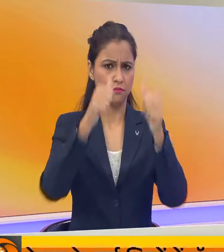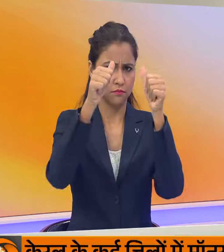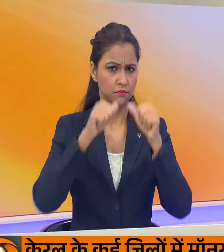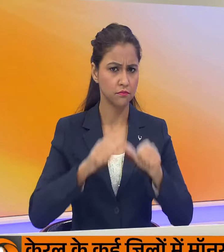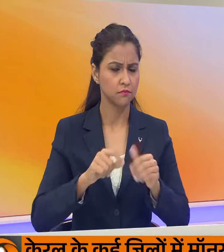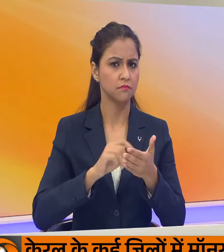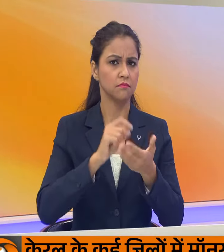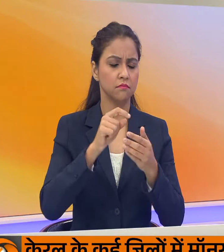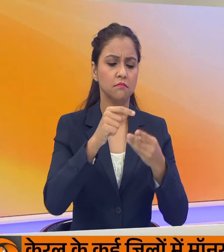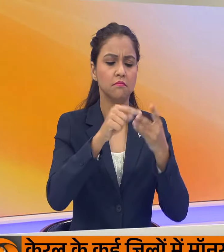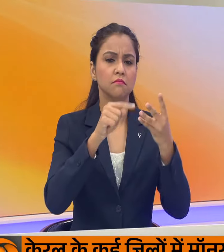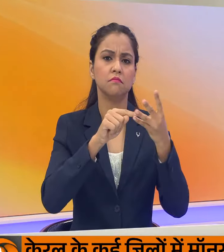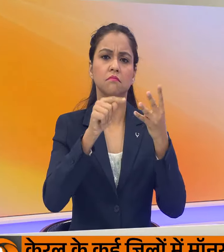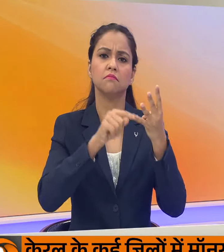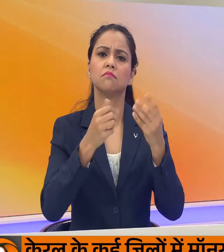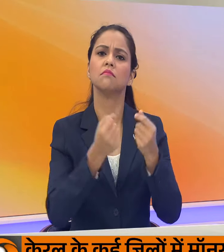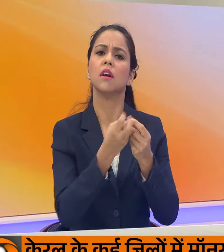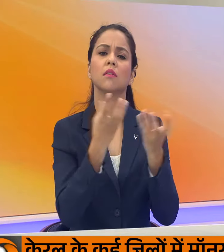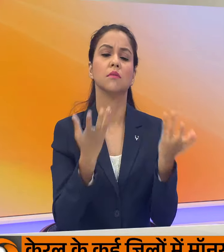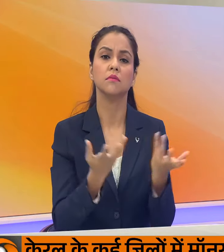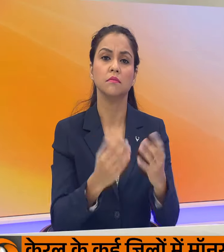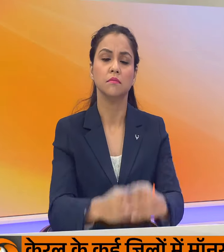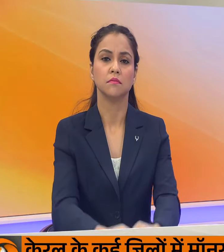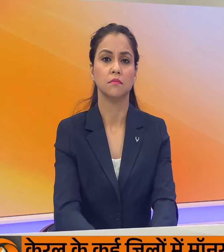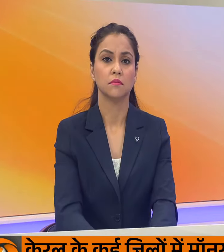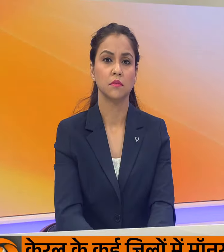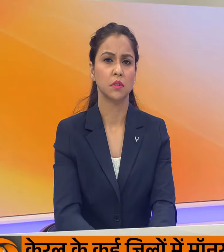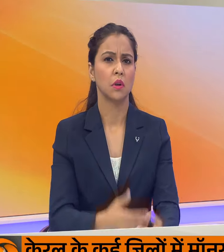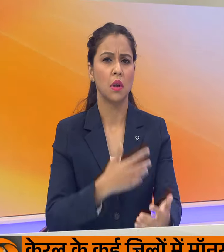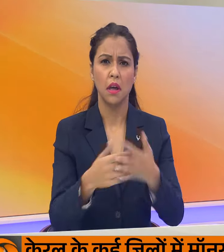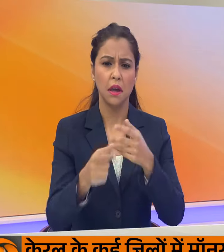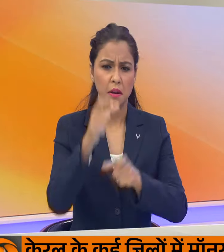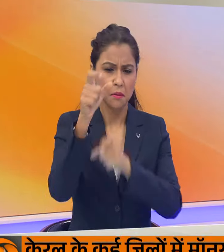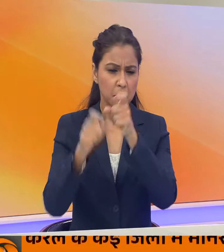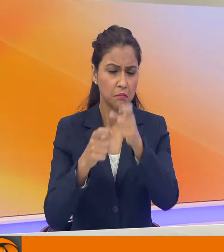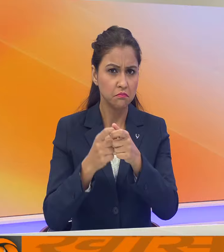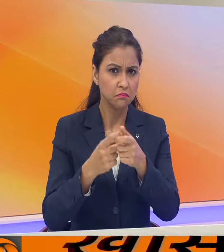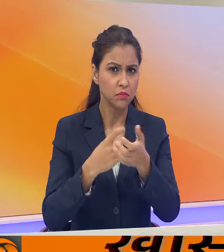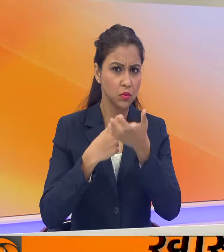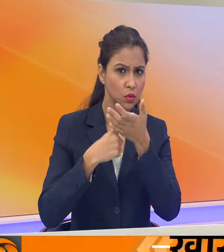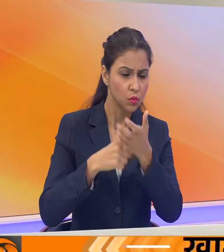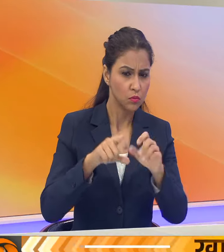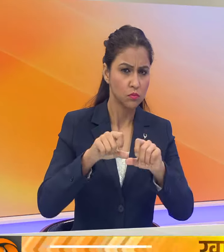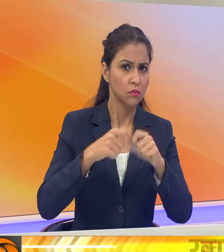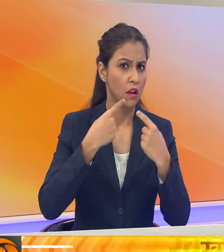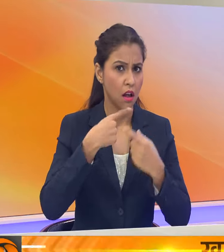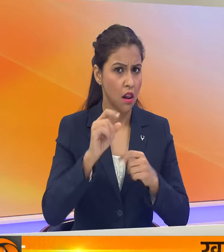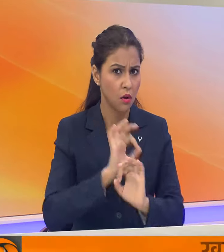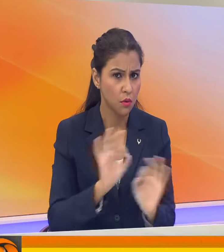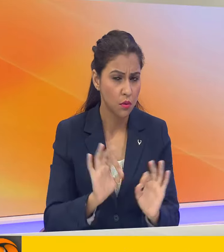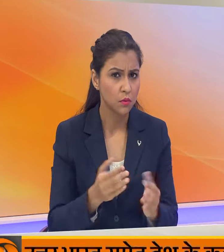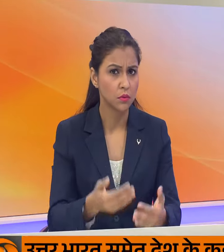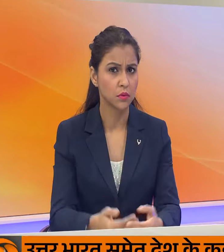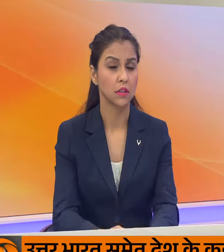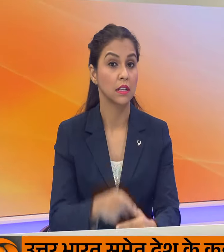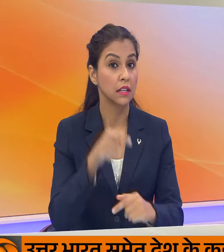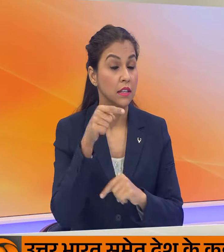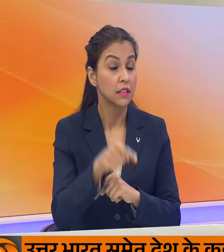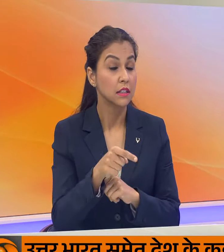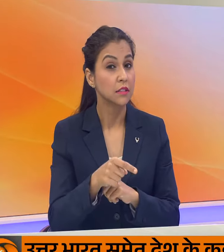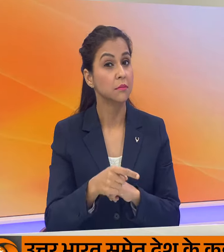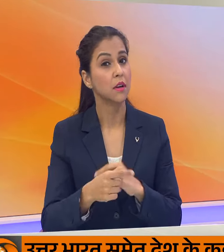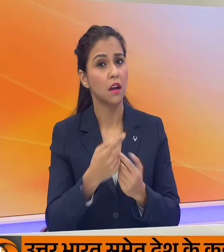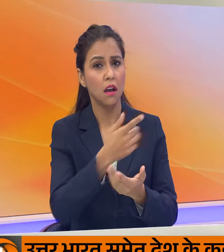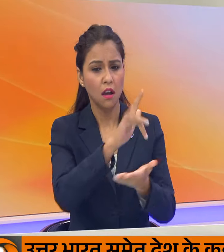तरीके से काउंटिंग की गई और कोई भी victory process को हमने allow नहीं किया था इसलिए हर